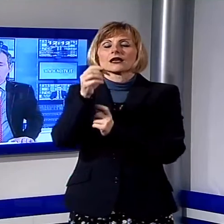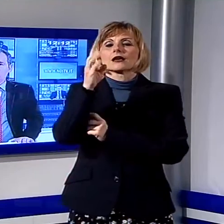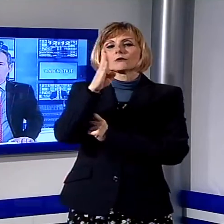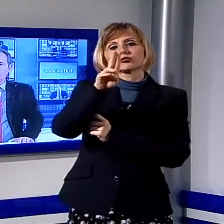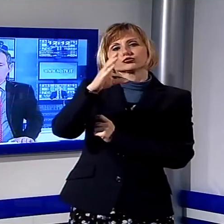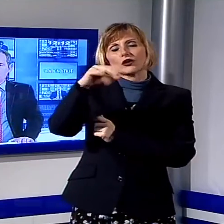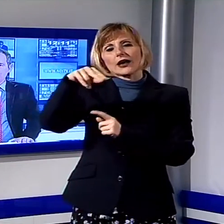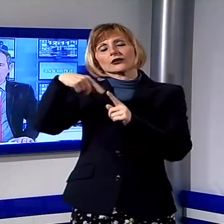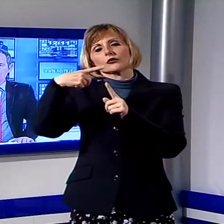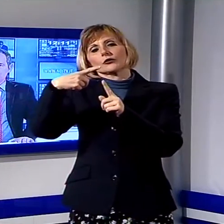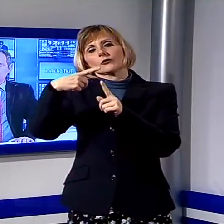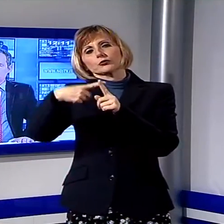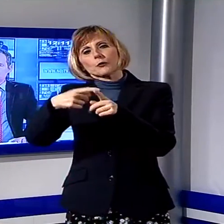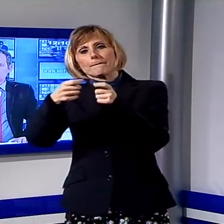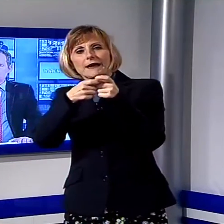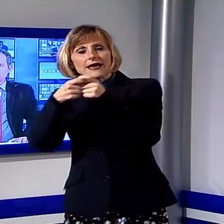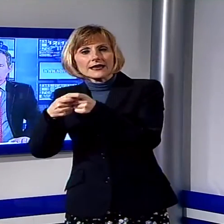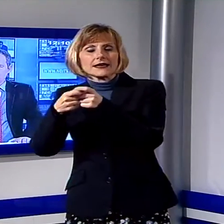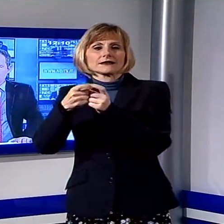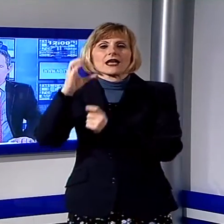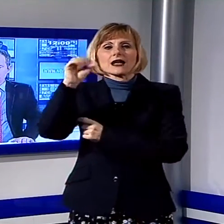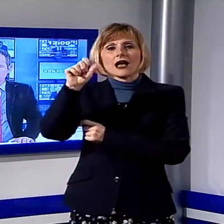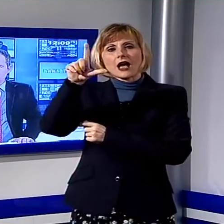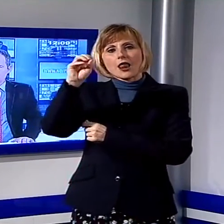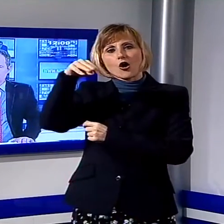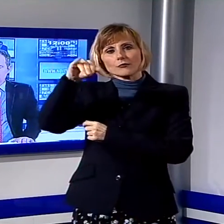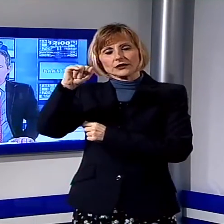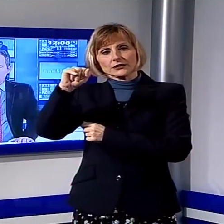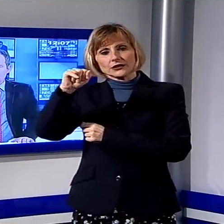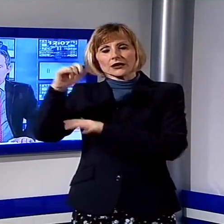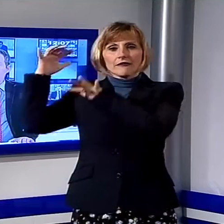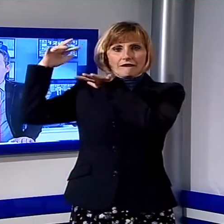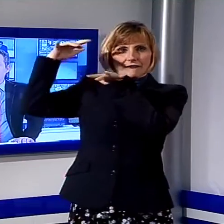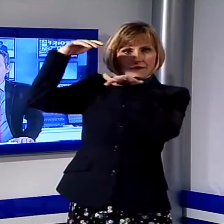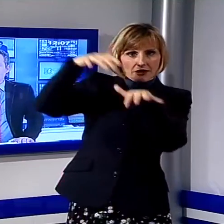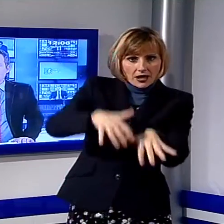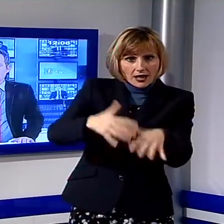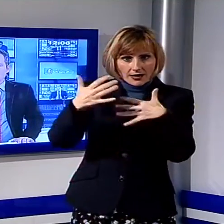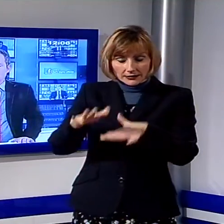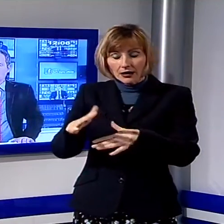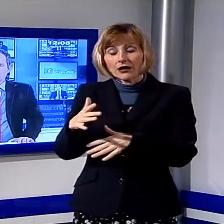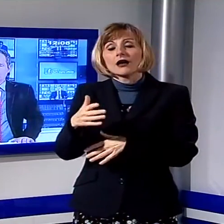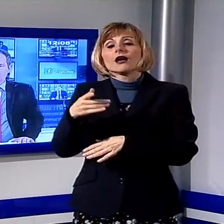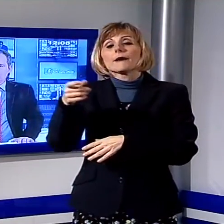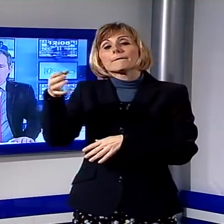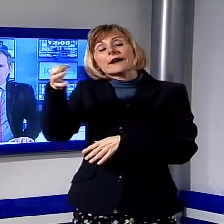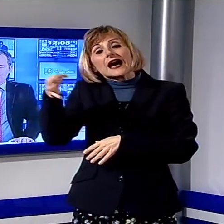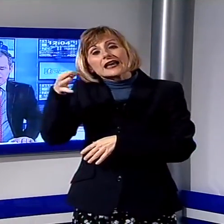a Calomini, quindi tra i comuni di Molazzana e Fabbriche di Vergemoli e è parzialmente isolato il paese di Calomini. Vediamo.